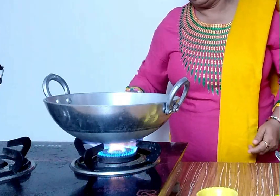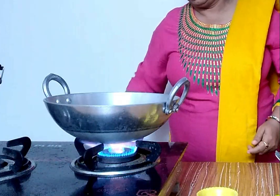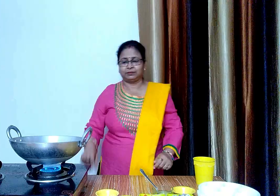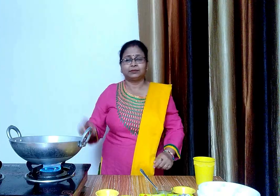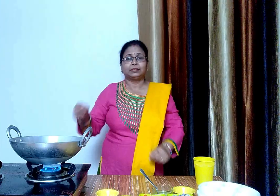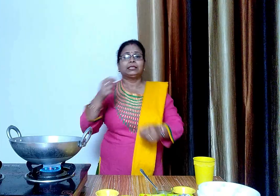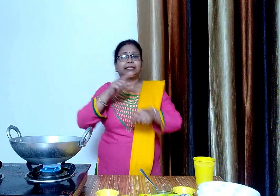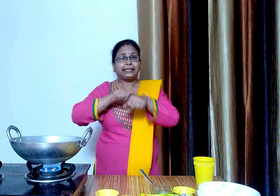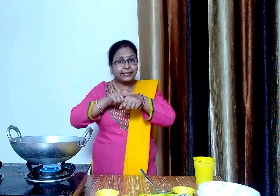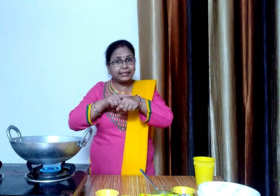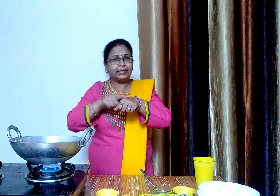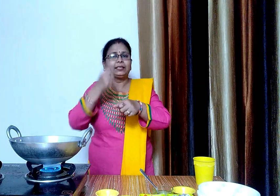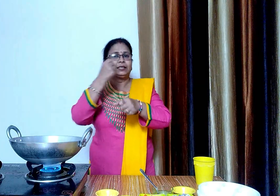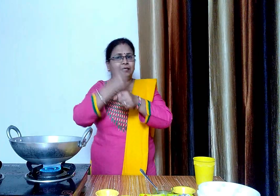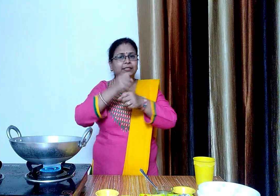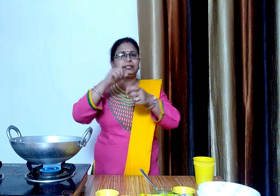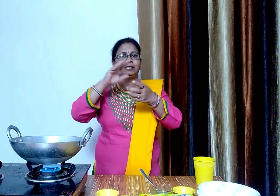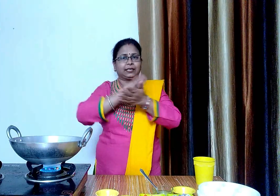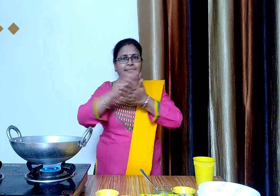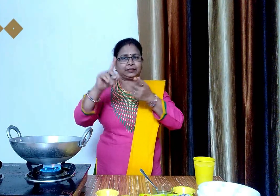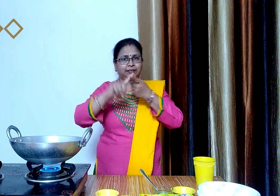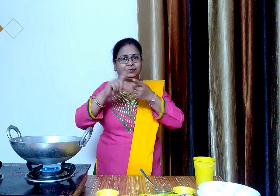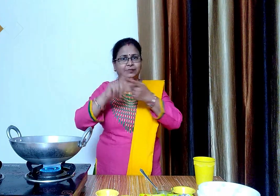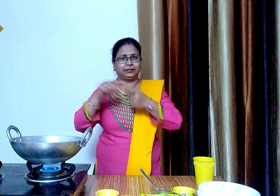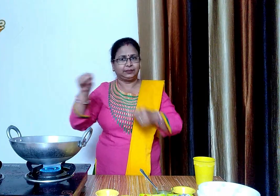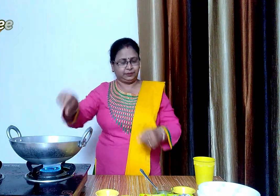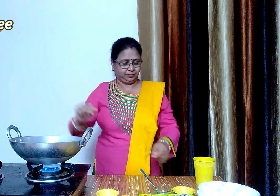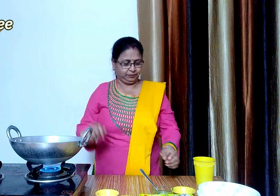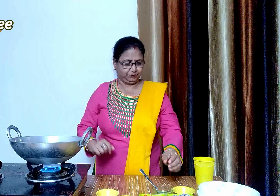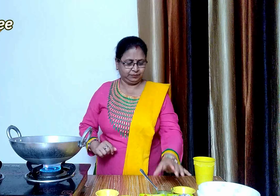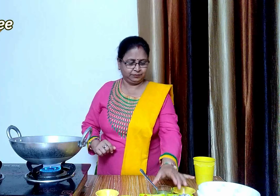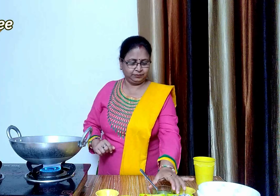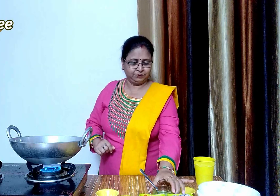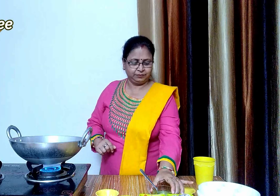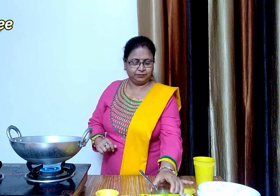अब हम कड़ाई में दो चम्मज घी डालकर घी को गरम होने देंगे